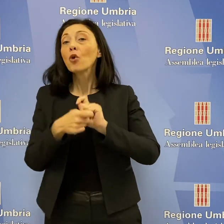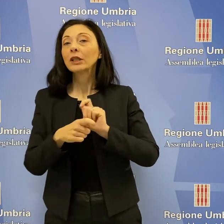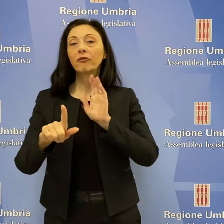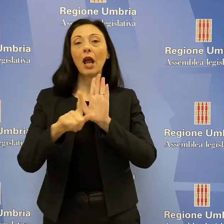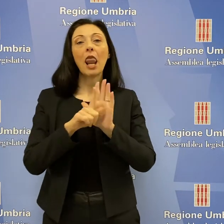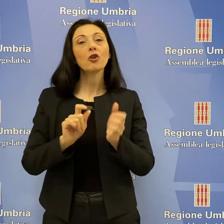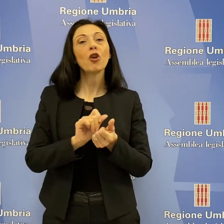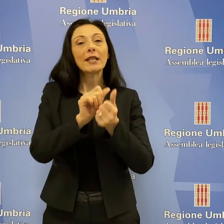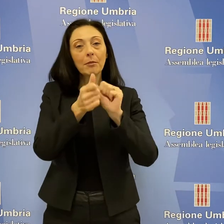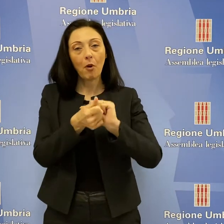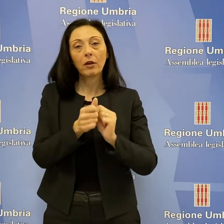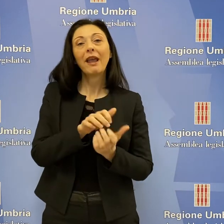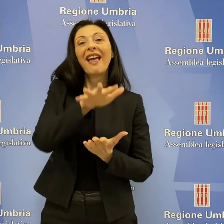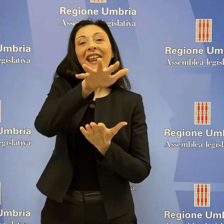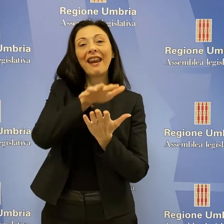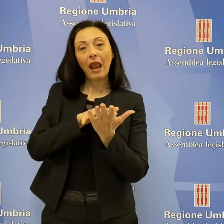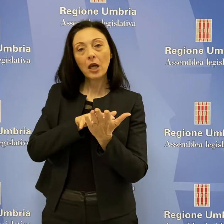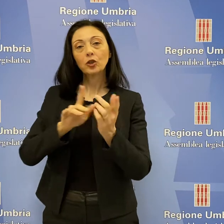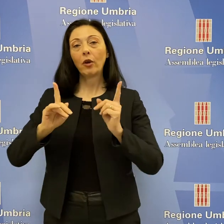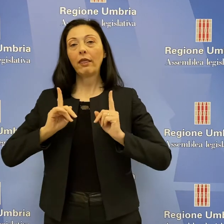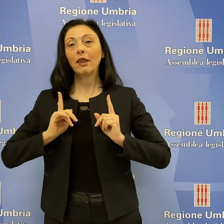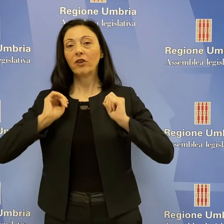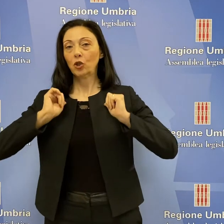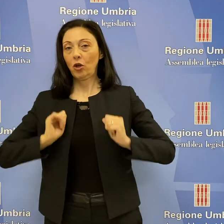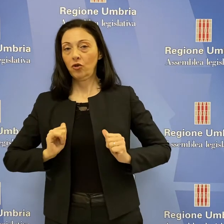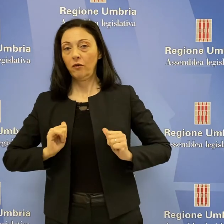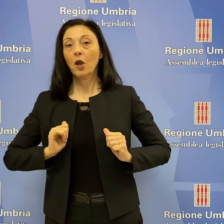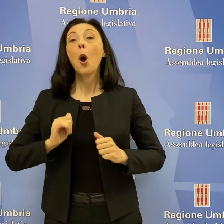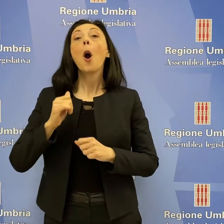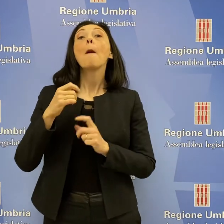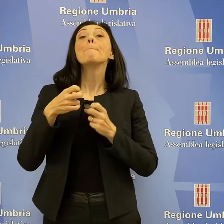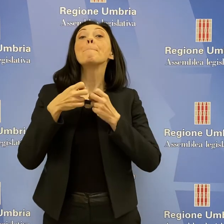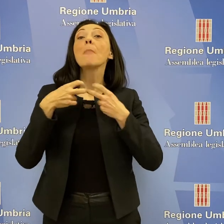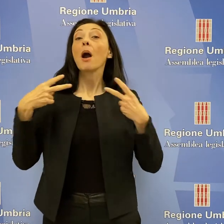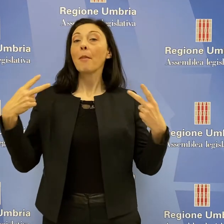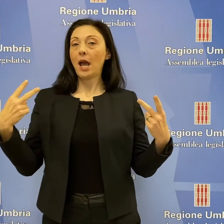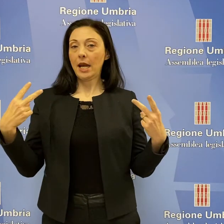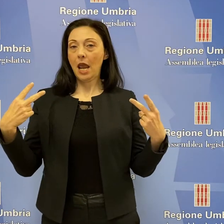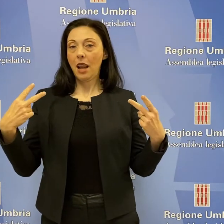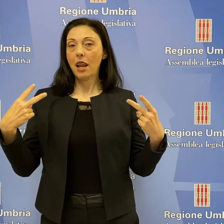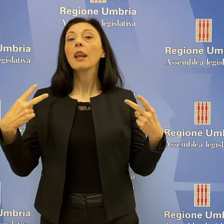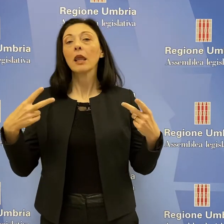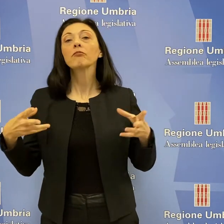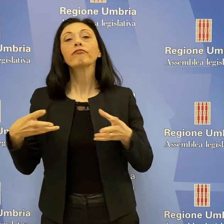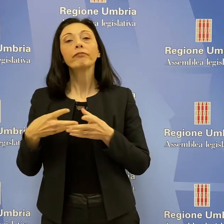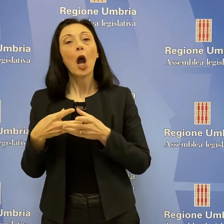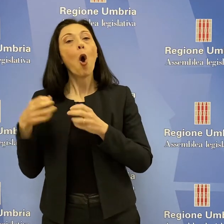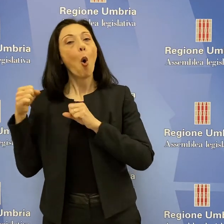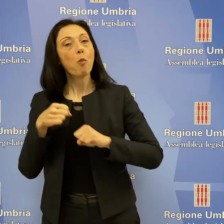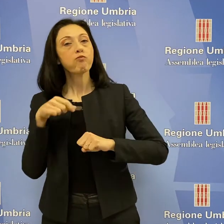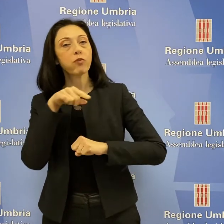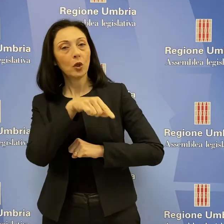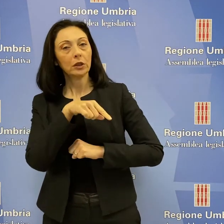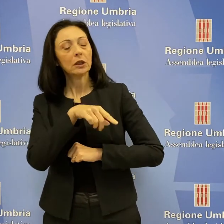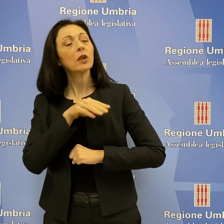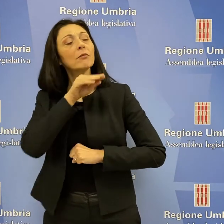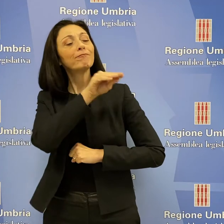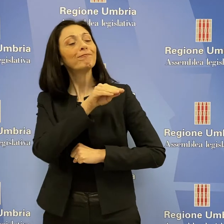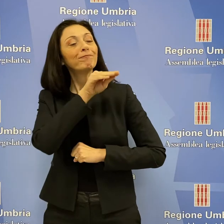legge sullo sport e la relazione del difensore civico. Fabio Paparelli, portavoce dell'opposizione, ha chiesto, prima dell'avvio dei lavori